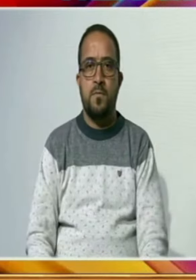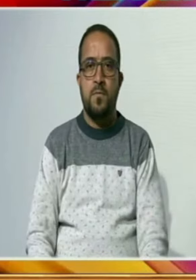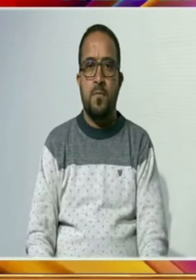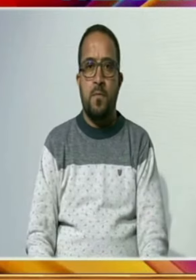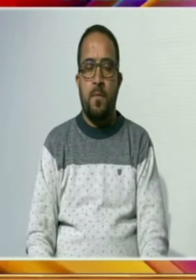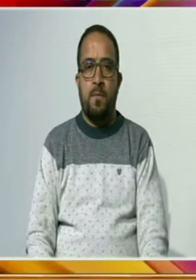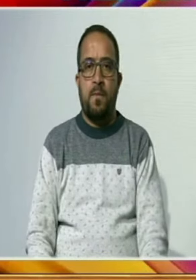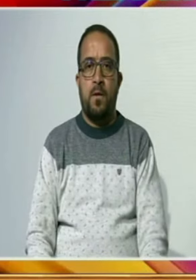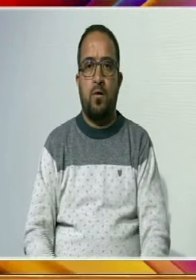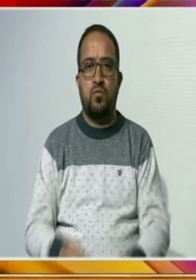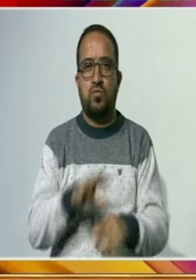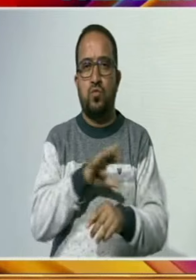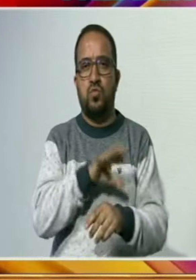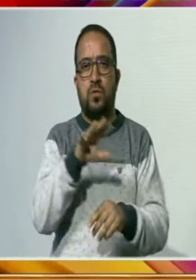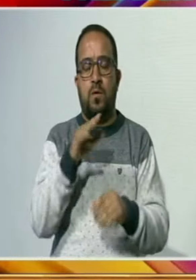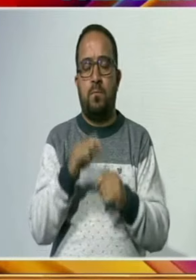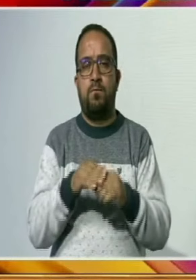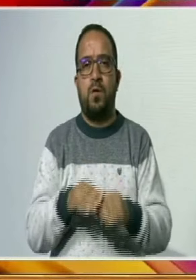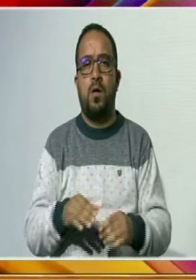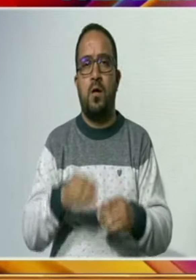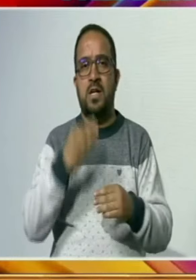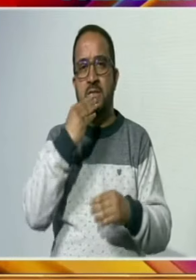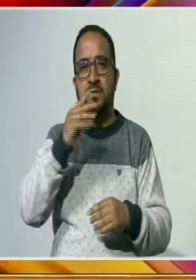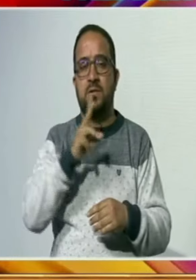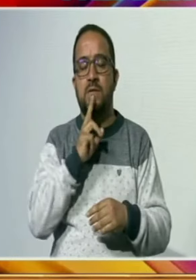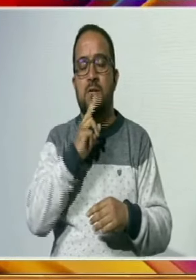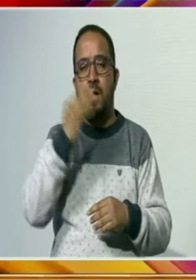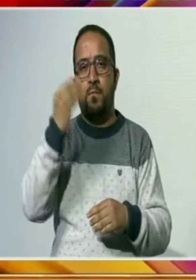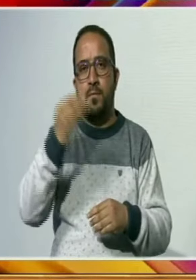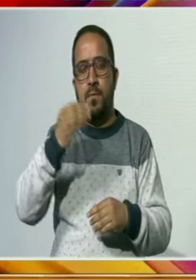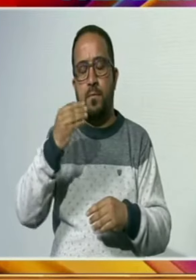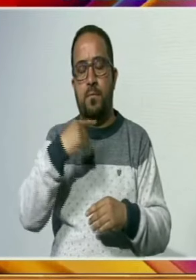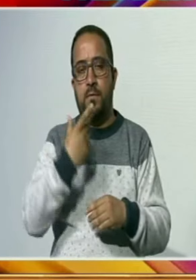اسی طرح سے کچھ نچلے علاقوں میں لگتار بارش ہونے سے